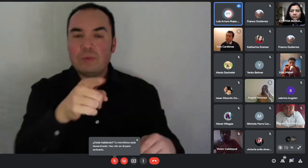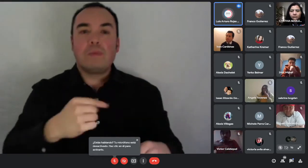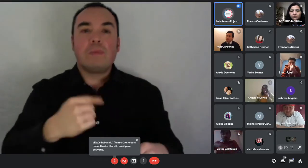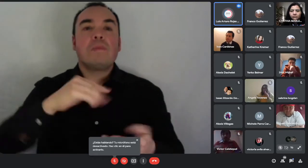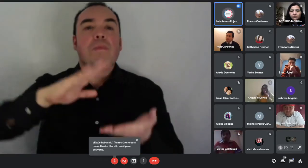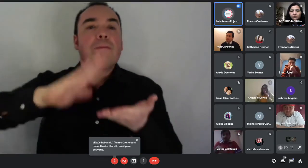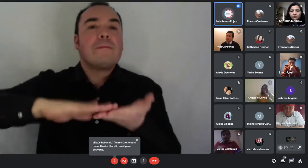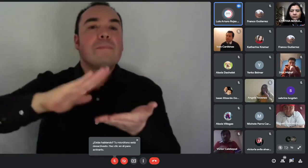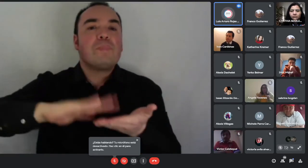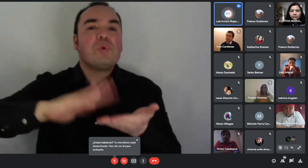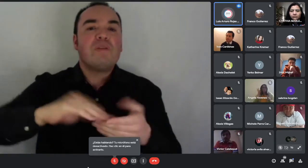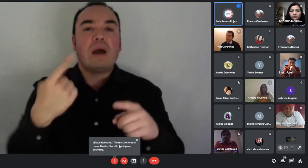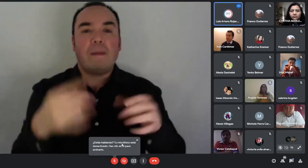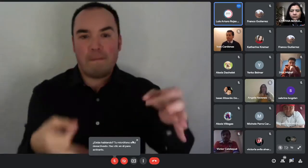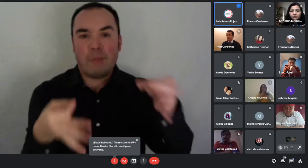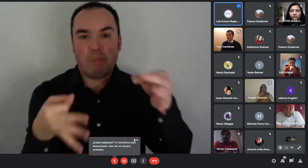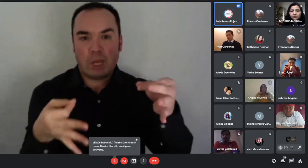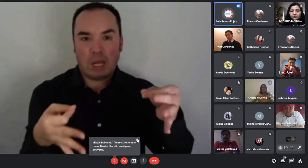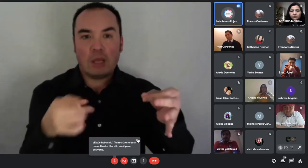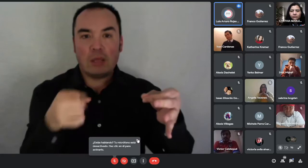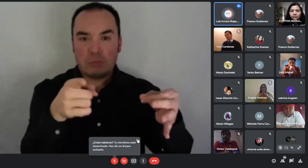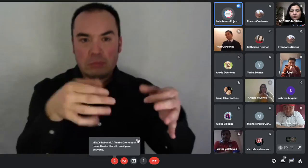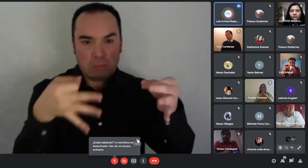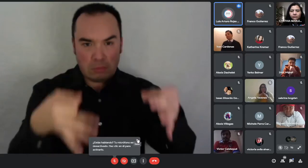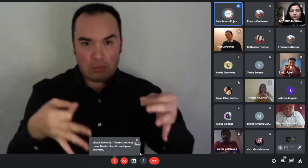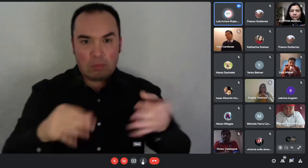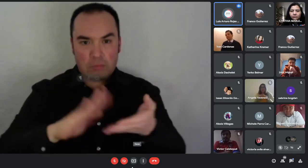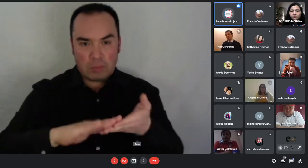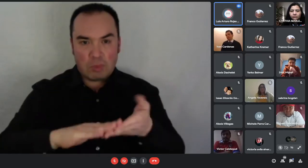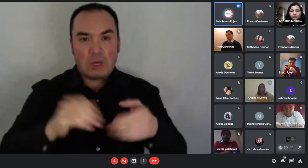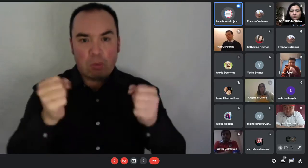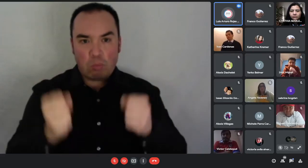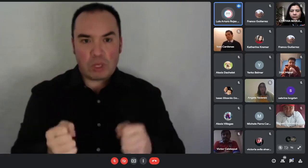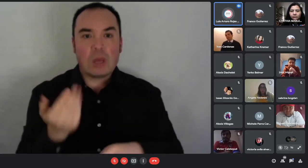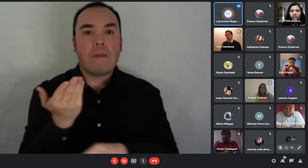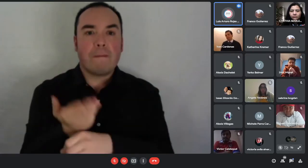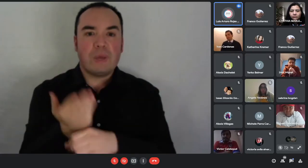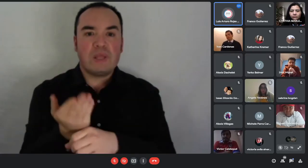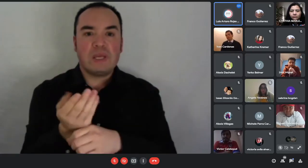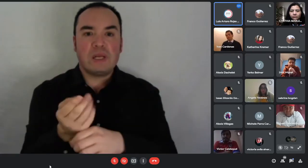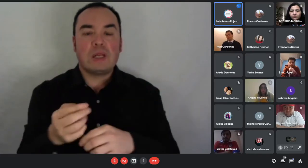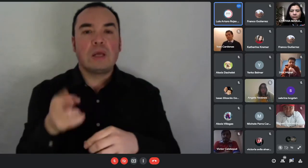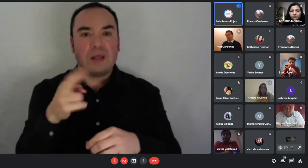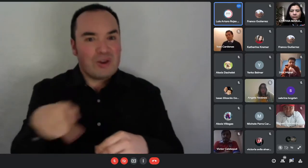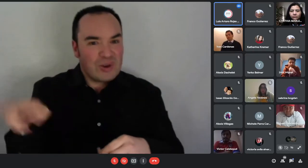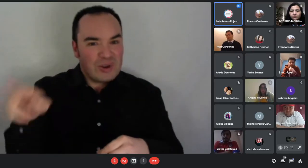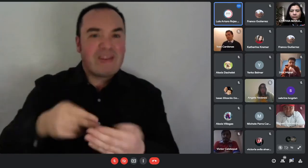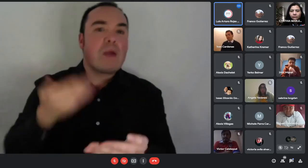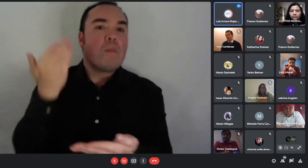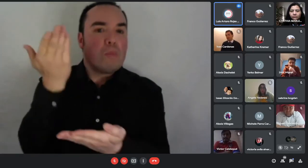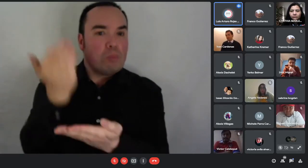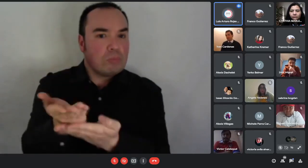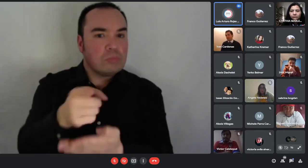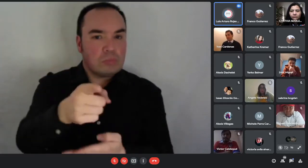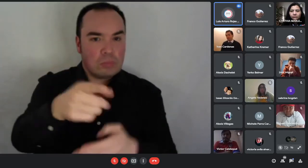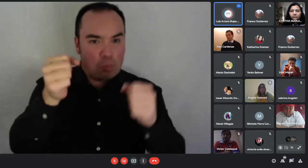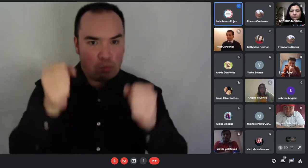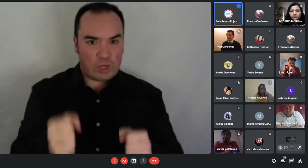solicitar la habilitación y que pueda volver a postular ya tiene que presentar el certificado de matrimonio donde conste el